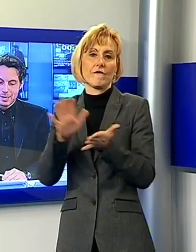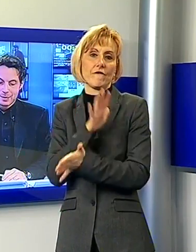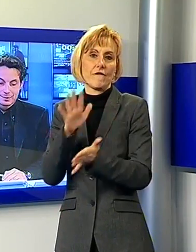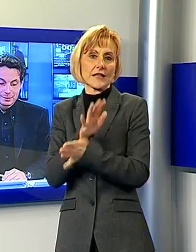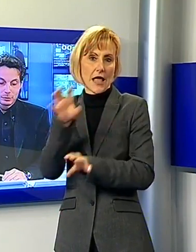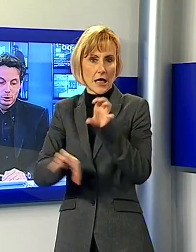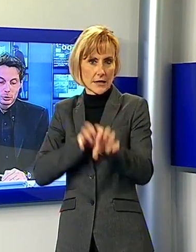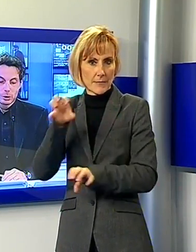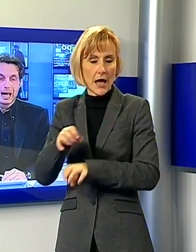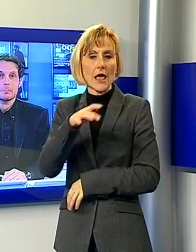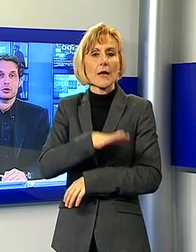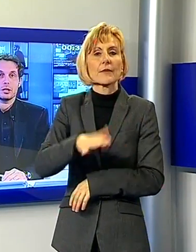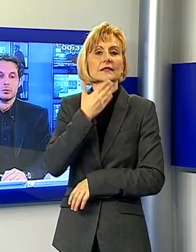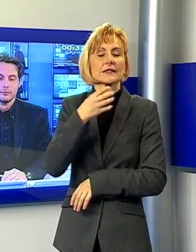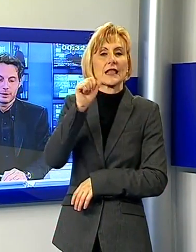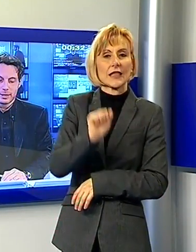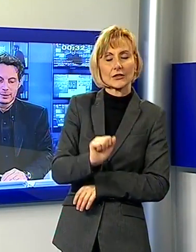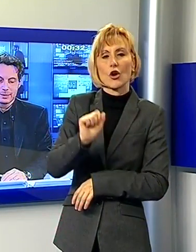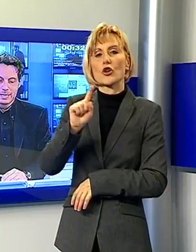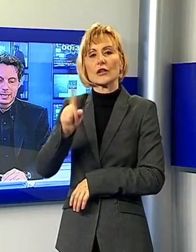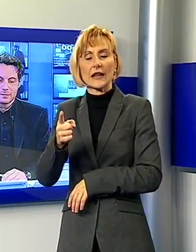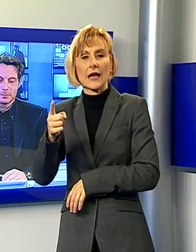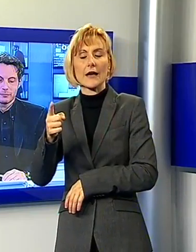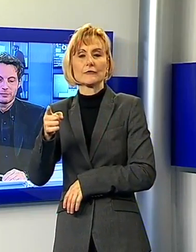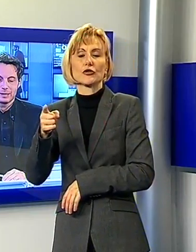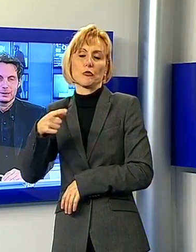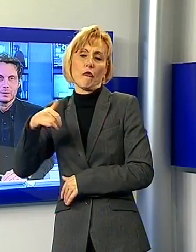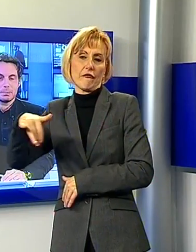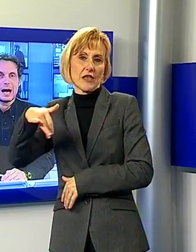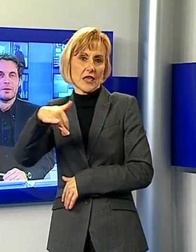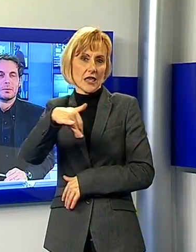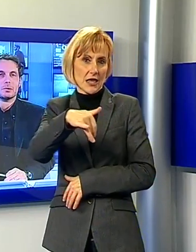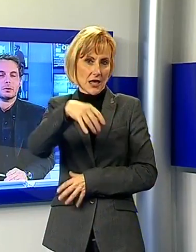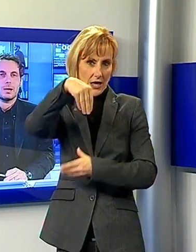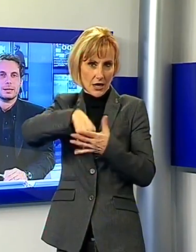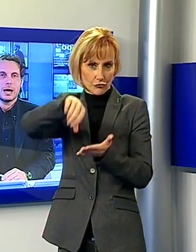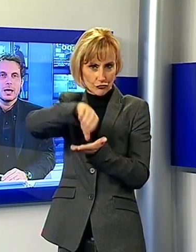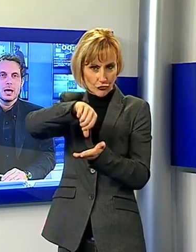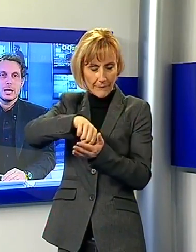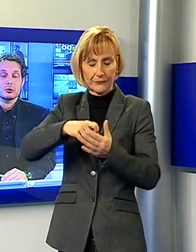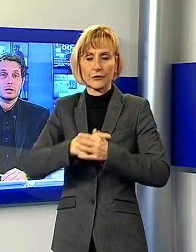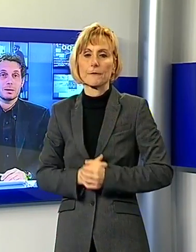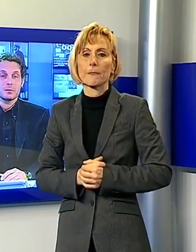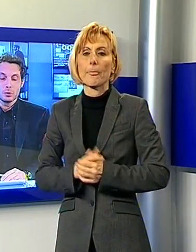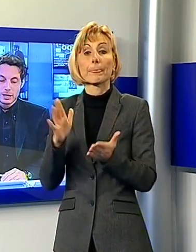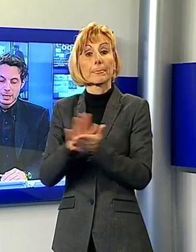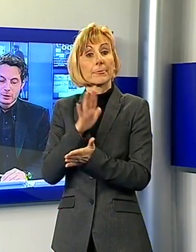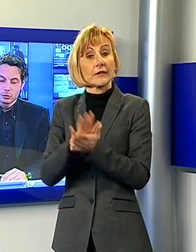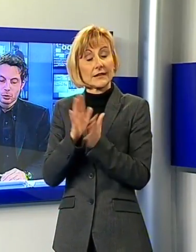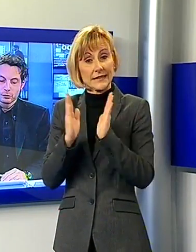Sant'Antonio Gramsci, Don Ferretti e nelle vie Bonfanti e Piave per quanto riguarda le celebrazioni religiose